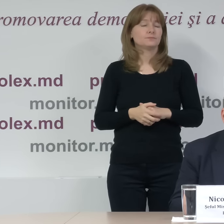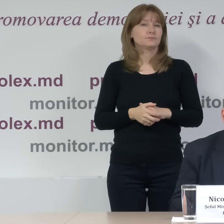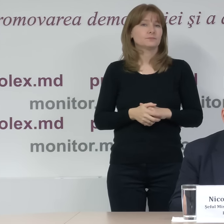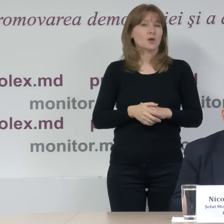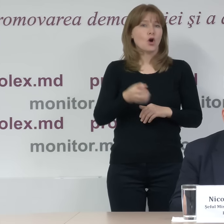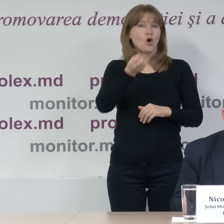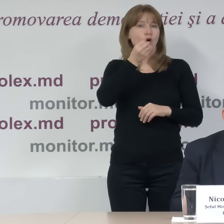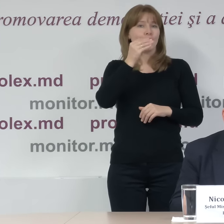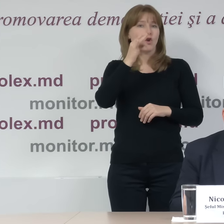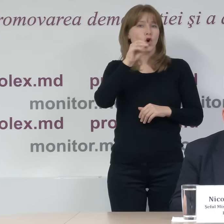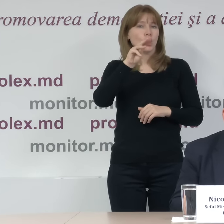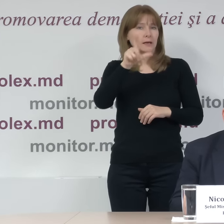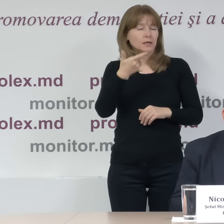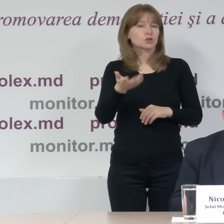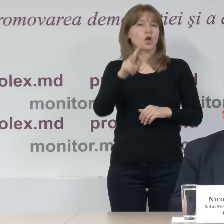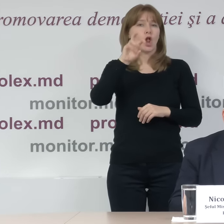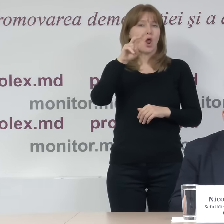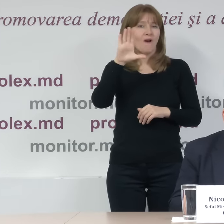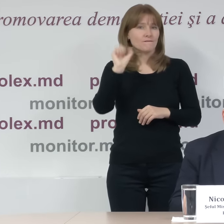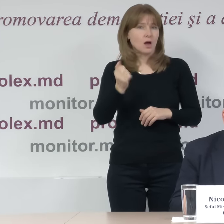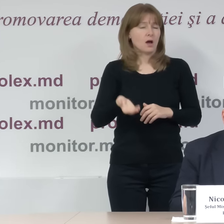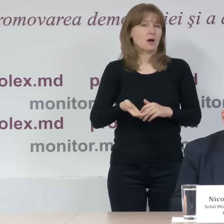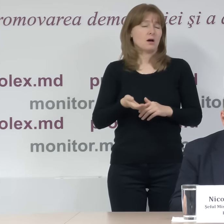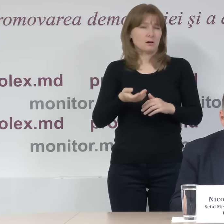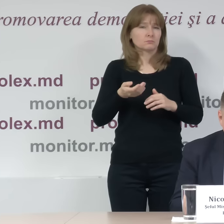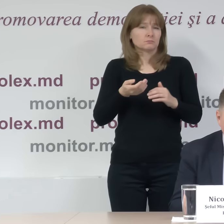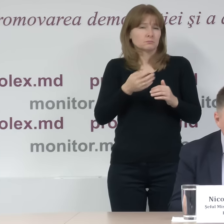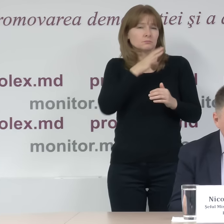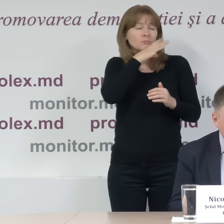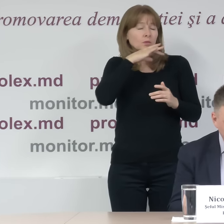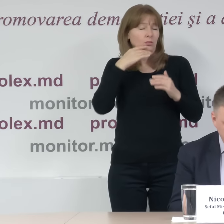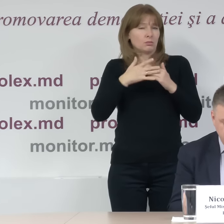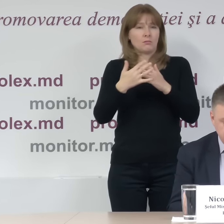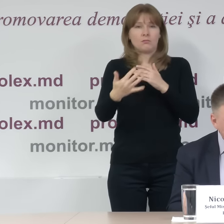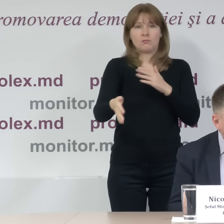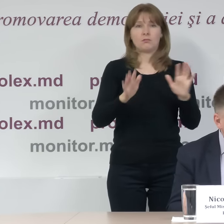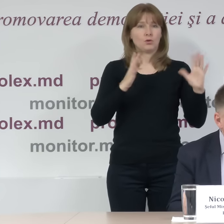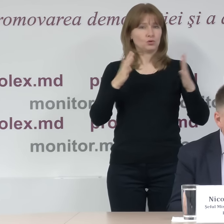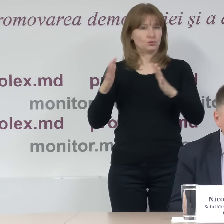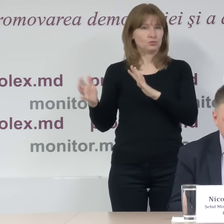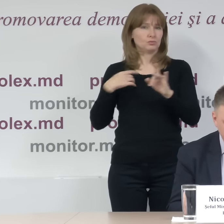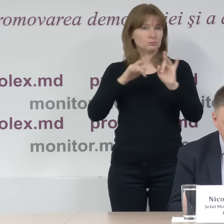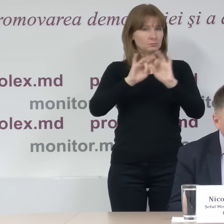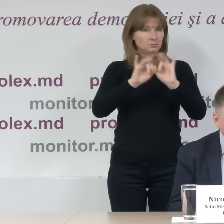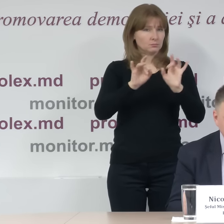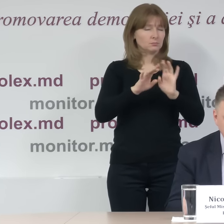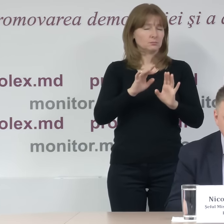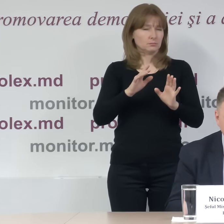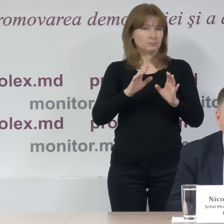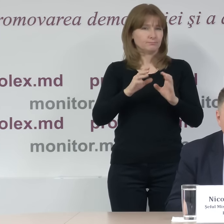Vozdova, Florești, Filipeniliova și așa mai departe. Sunt, de fapt, destul de multe ca să le dăm citire tuturor.